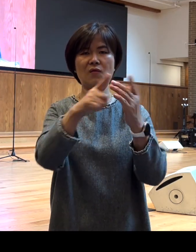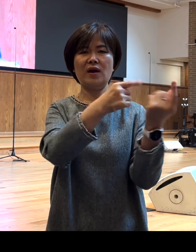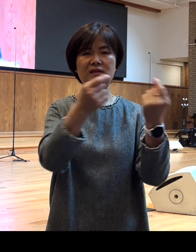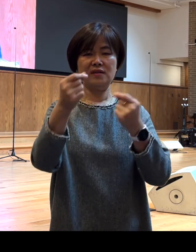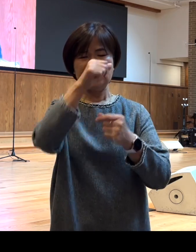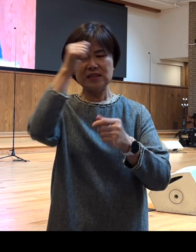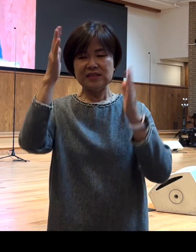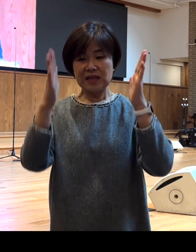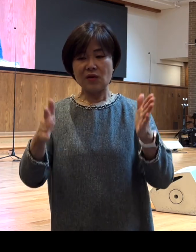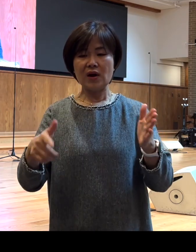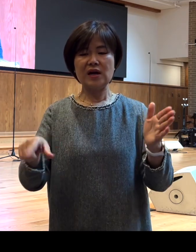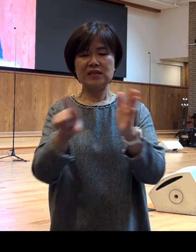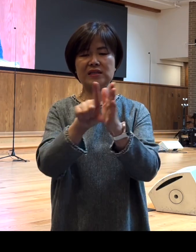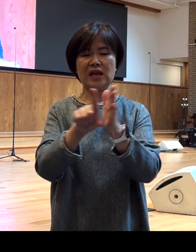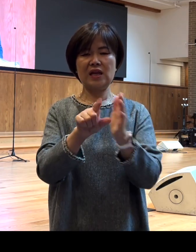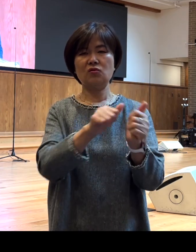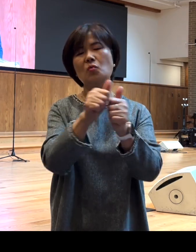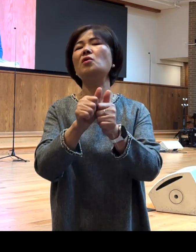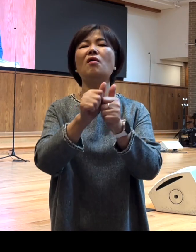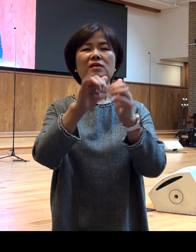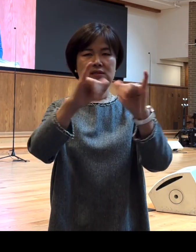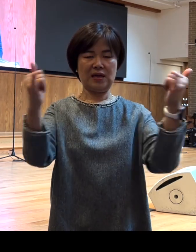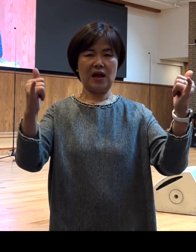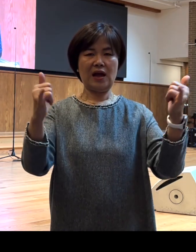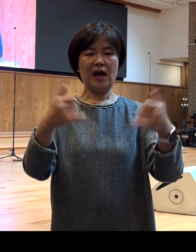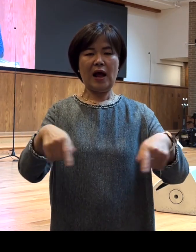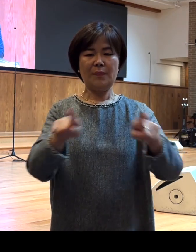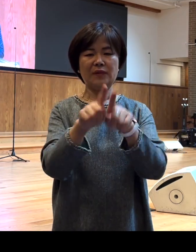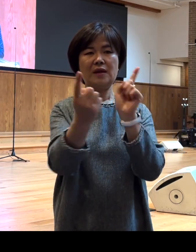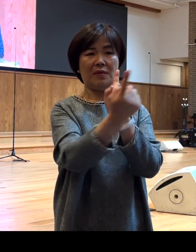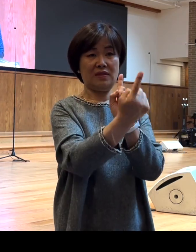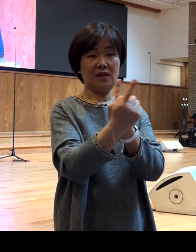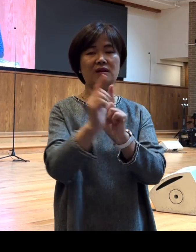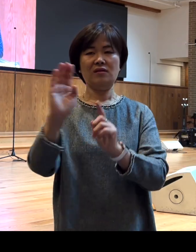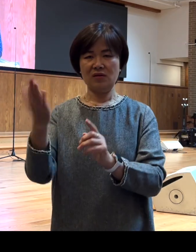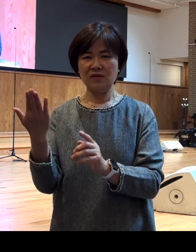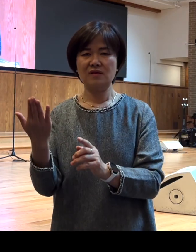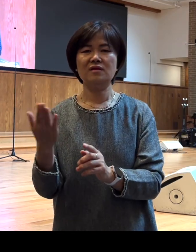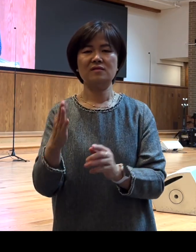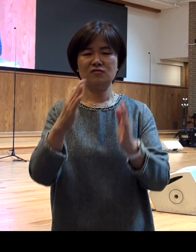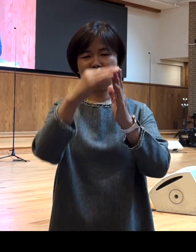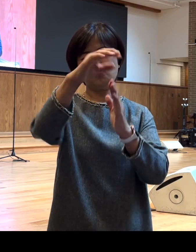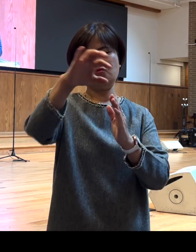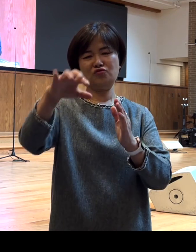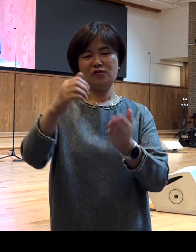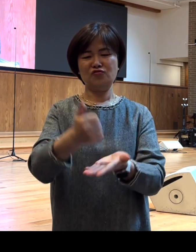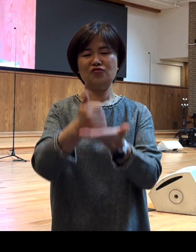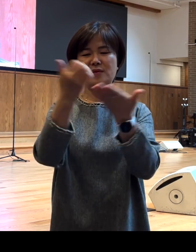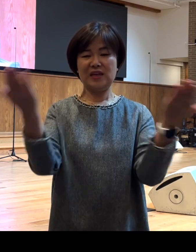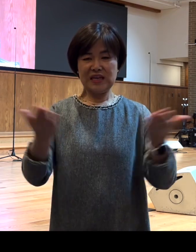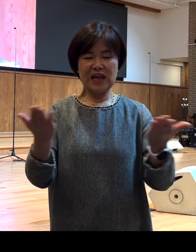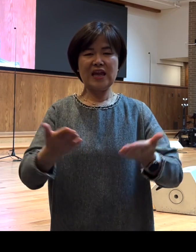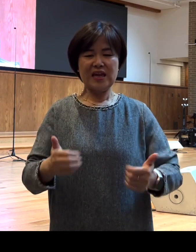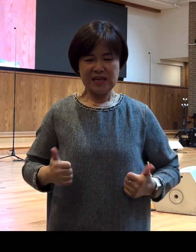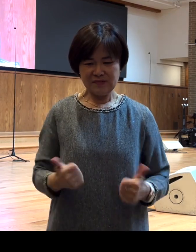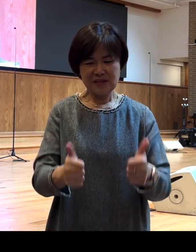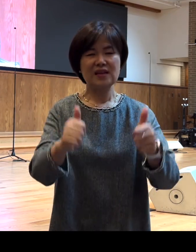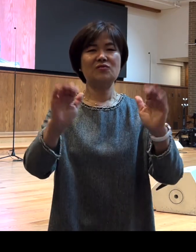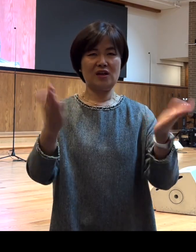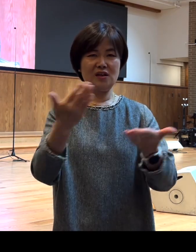신앙의 동역자들 함께 만나서 그럼 주의 일에 힘쓰실 수 있기를 예수 그리스도의 이름으로 추건합니다